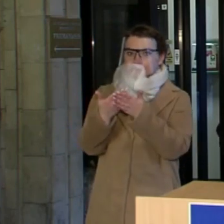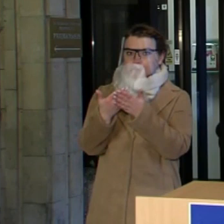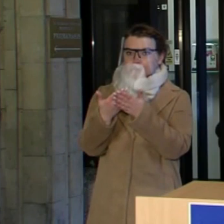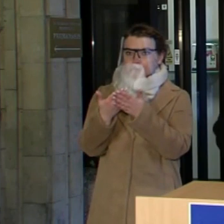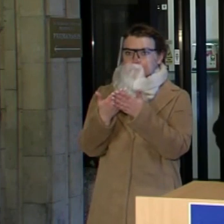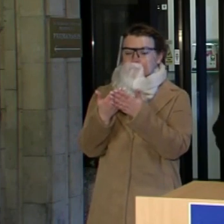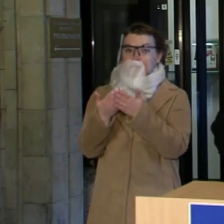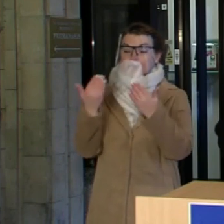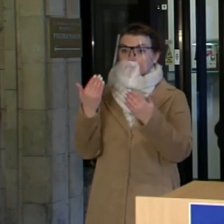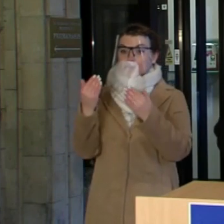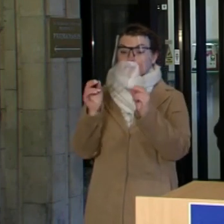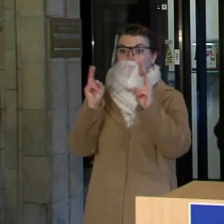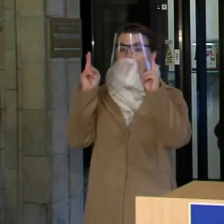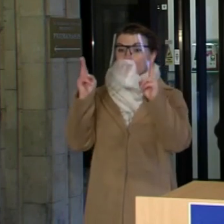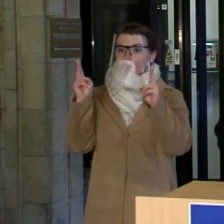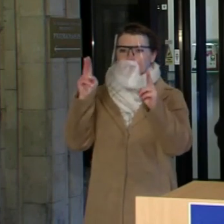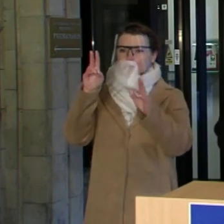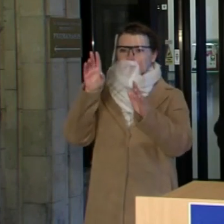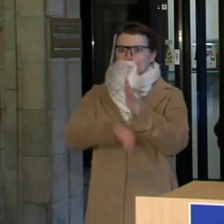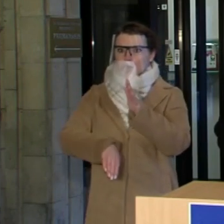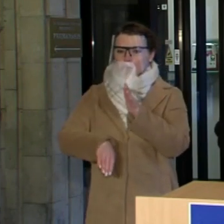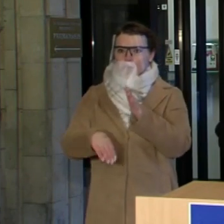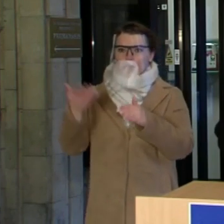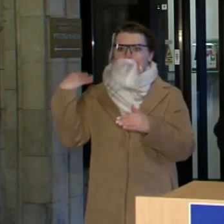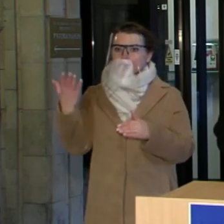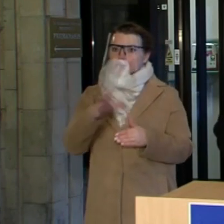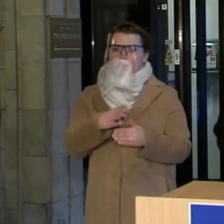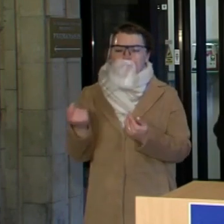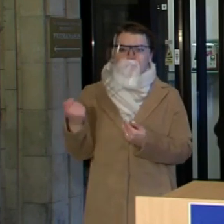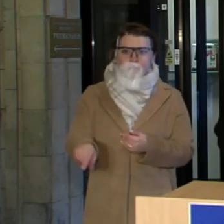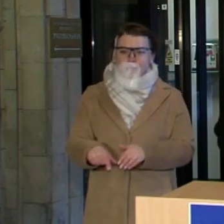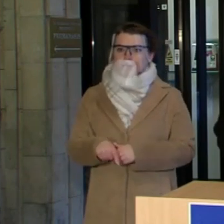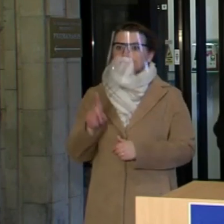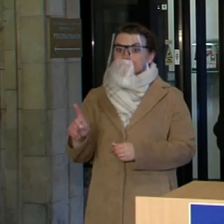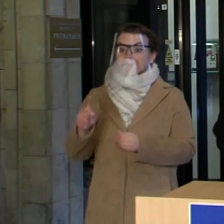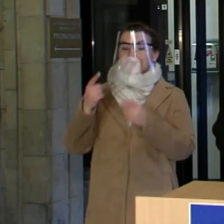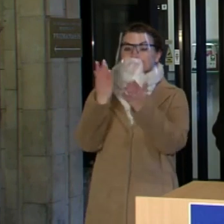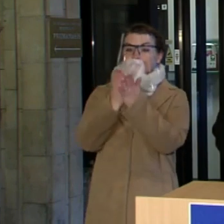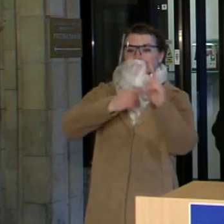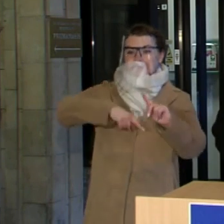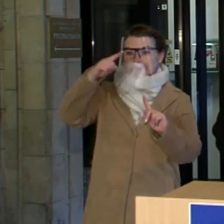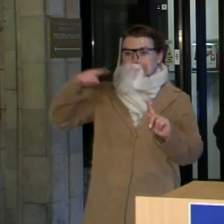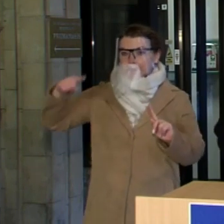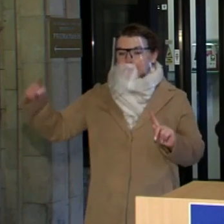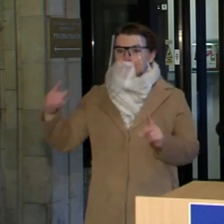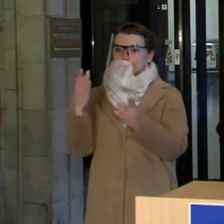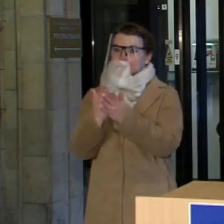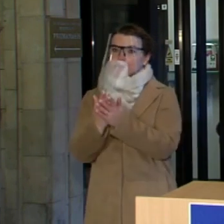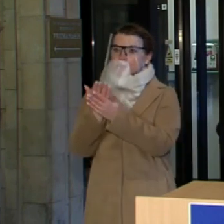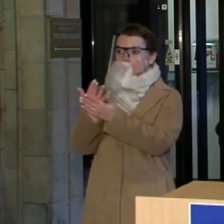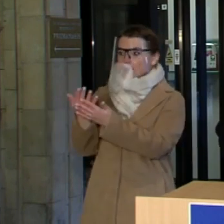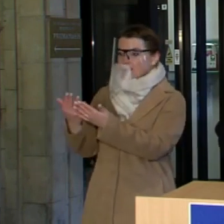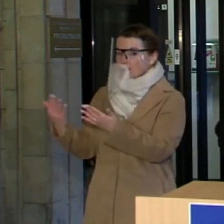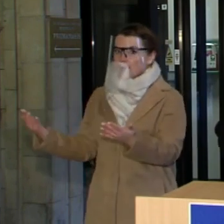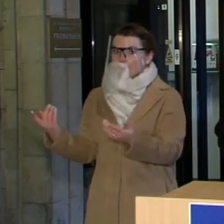krizėmis nesame susidūrę. Bet žvelgiant į statistiką, žvelgiant į tam tikras tendencijas, vis